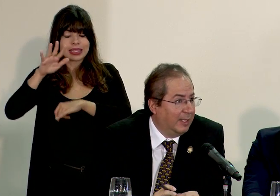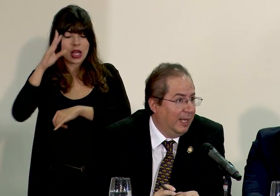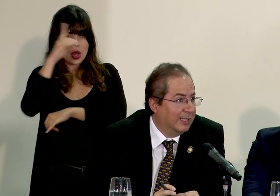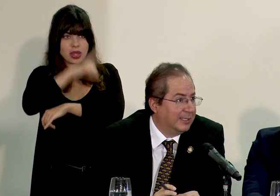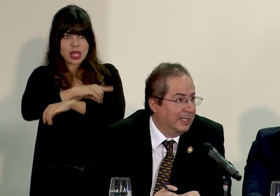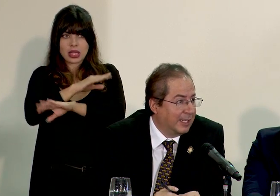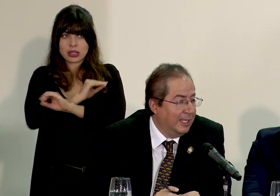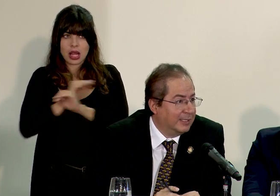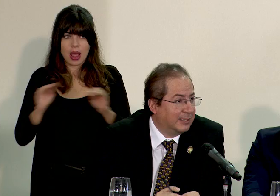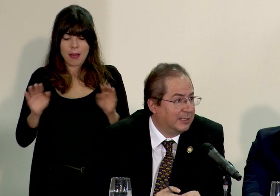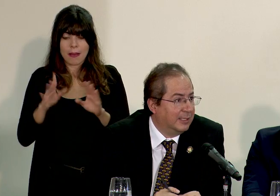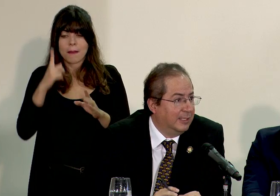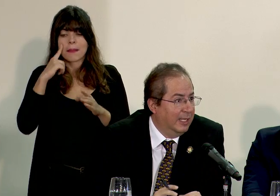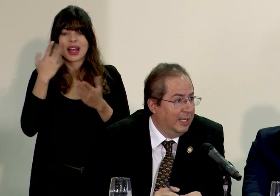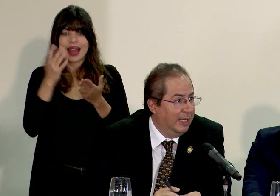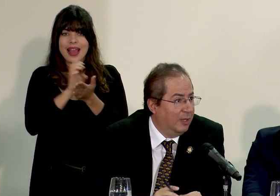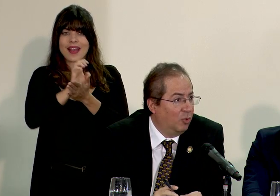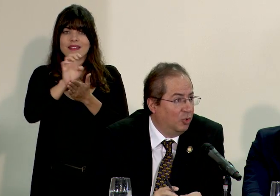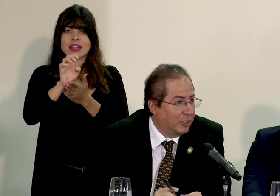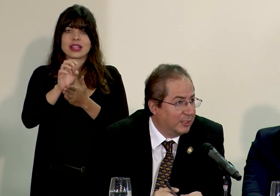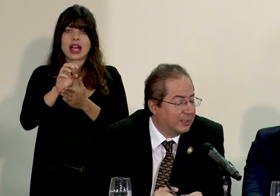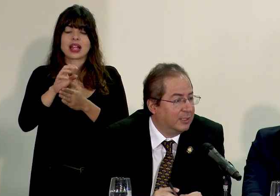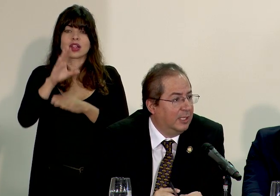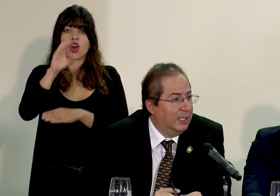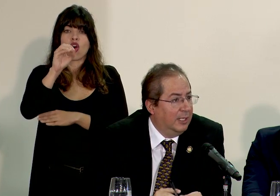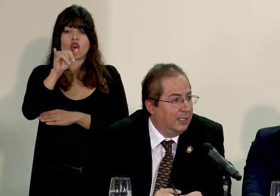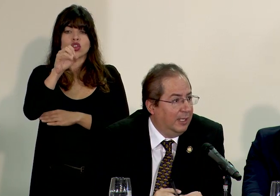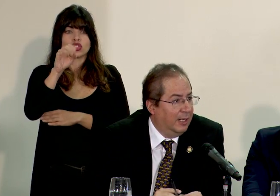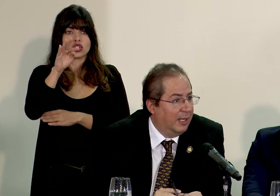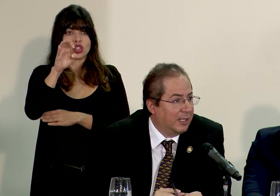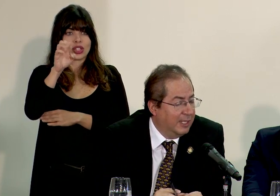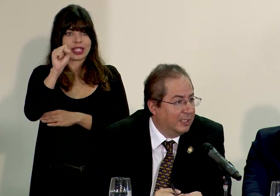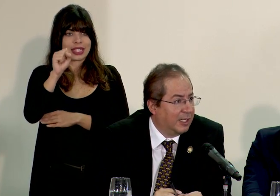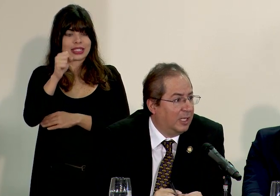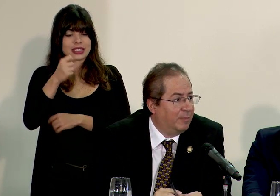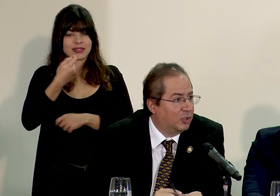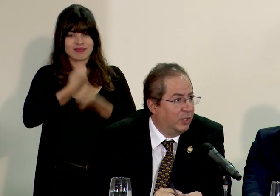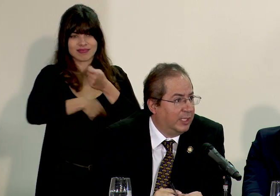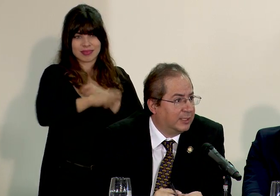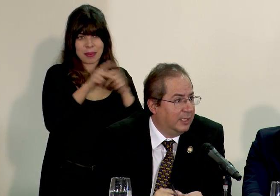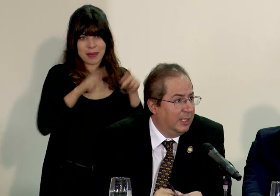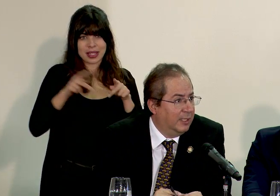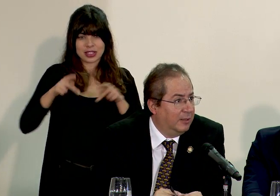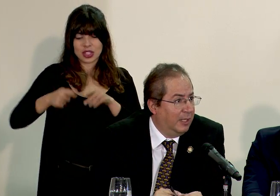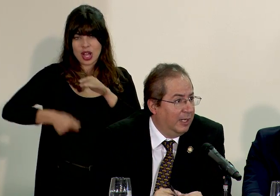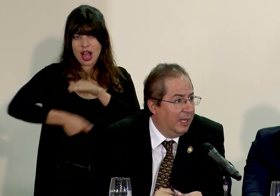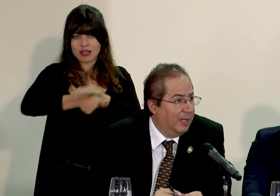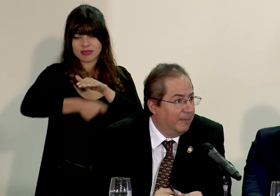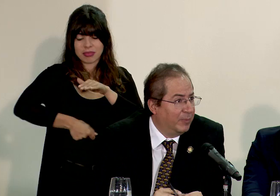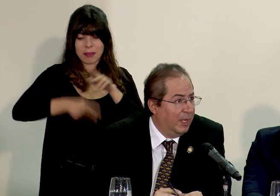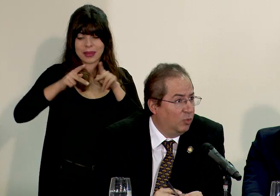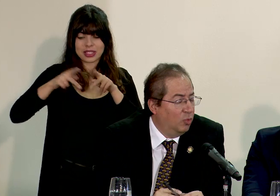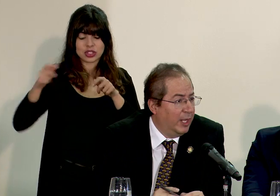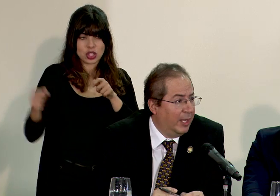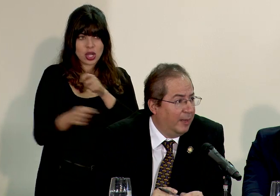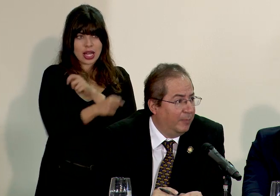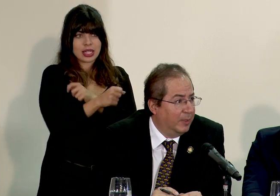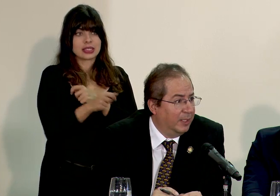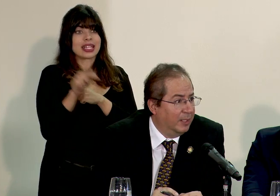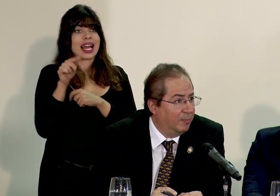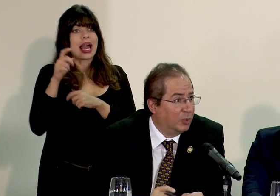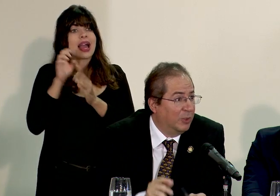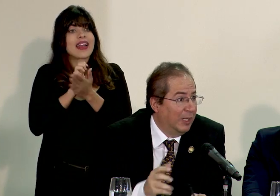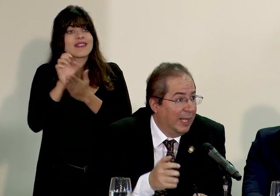impedir que las redes de coyotes que las redes de trata de personas tengan alguna